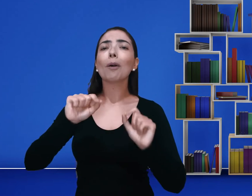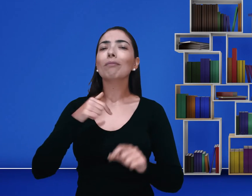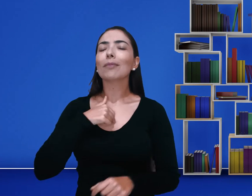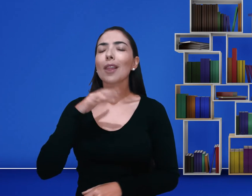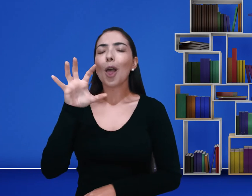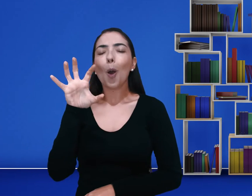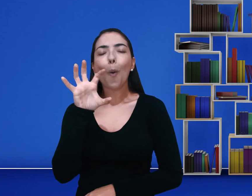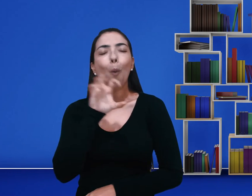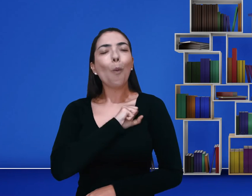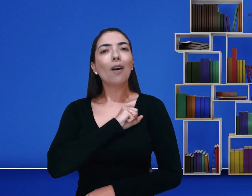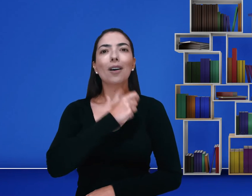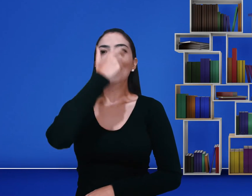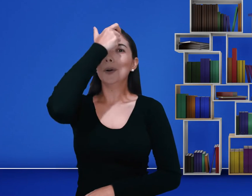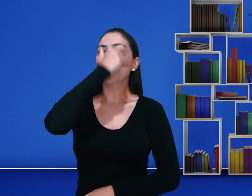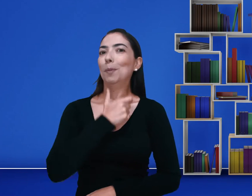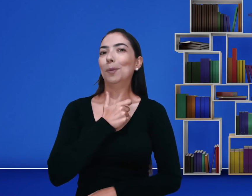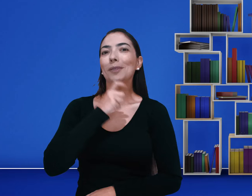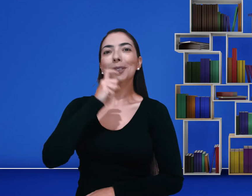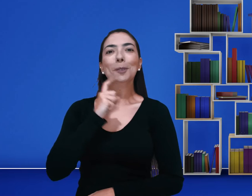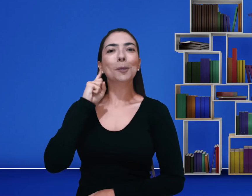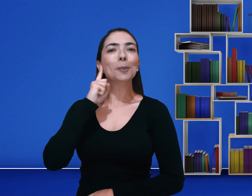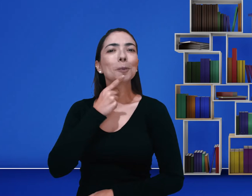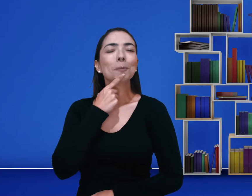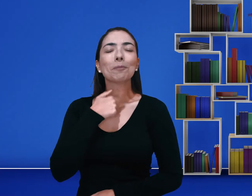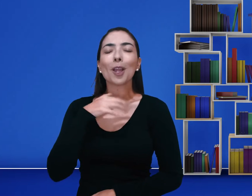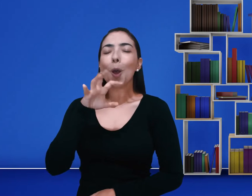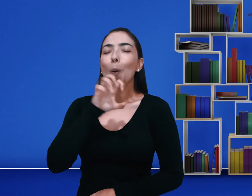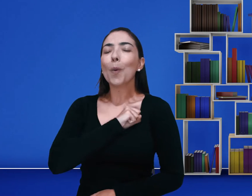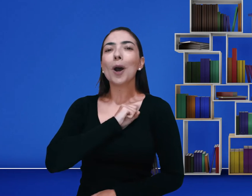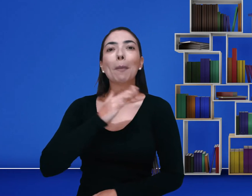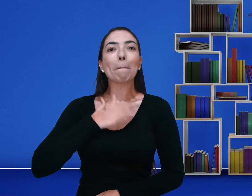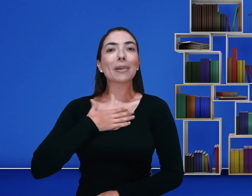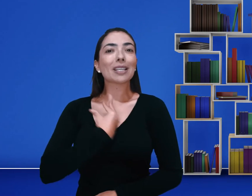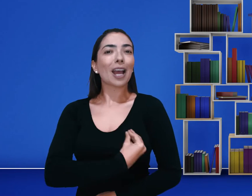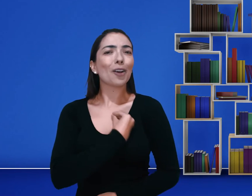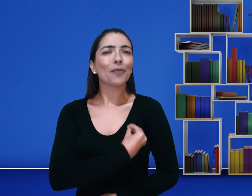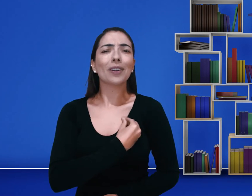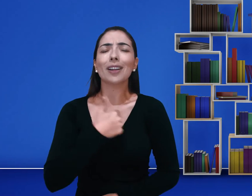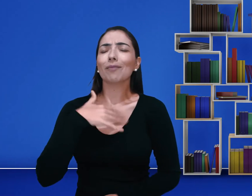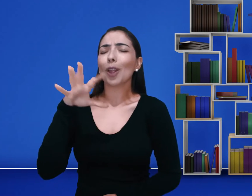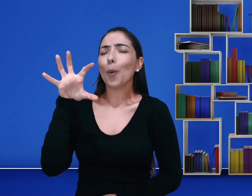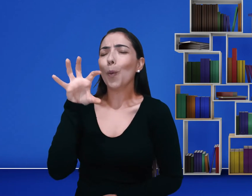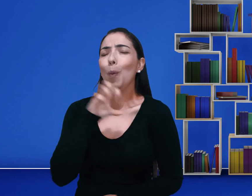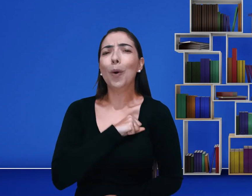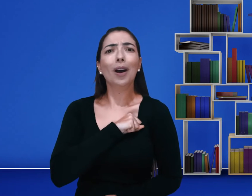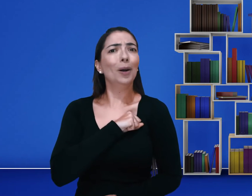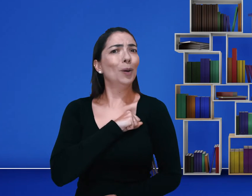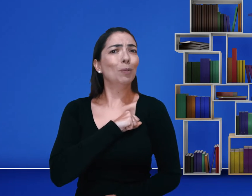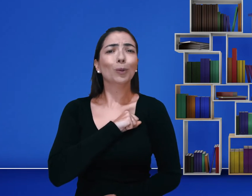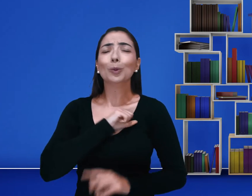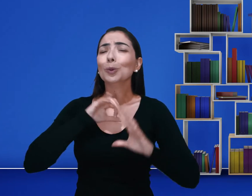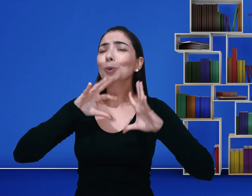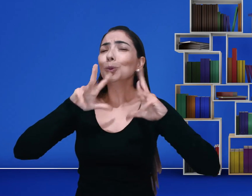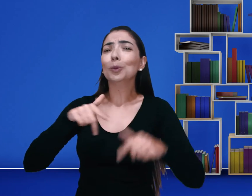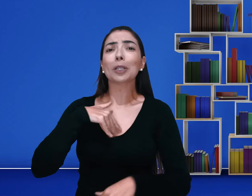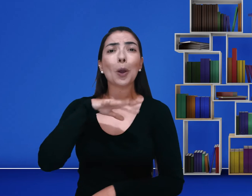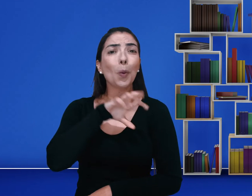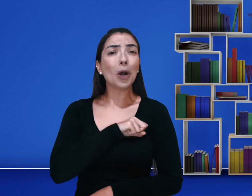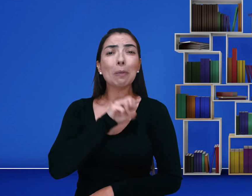eu mudei meu mindset. E agora eu amo ser surda. Eu amo a minha vida. Eu amo tudo o que